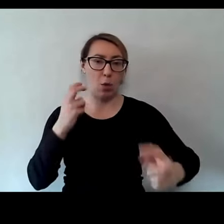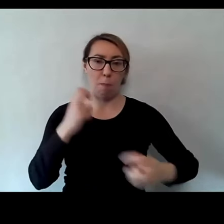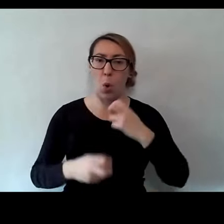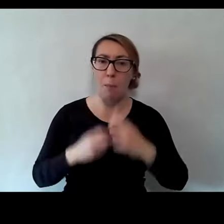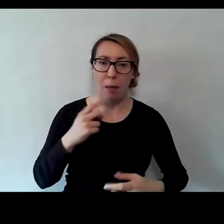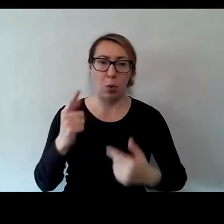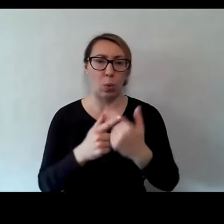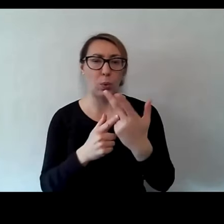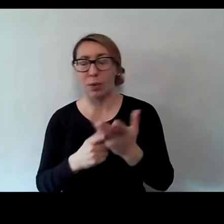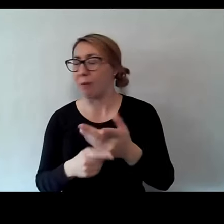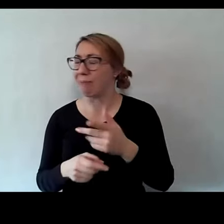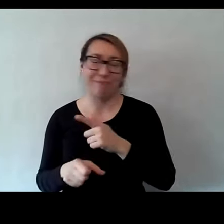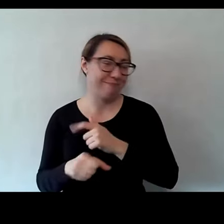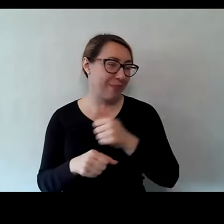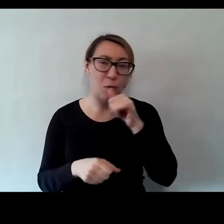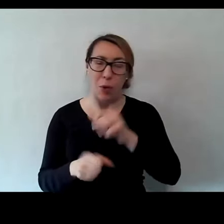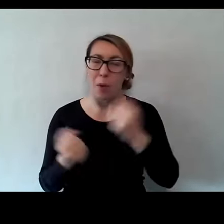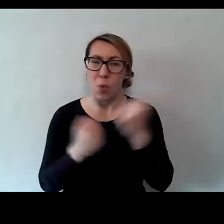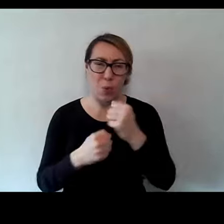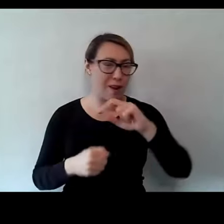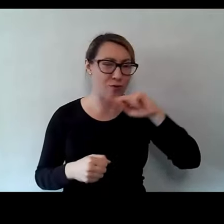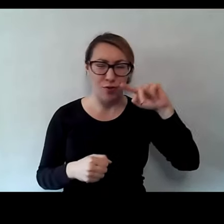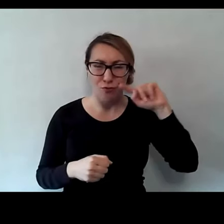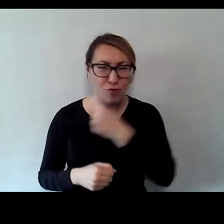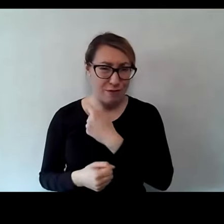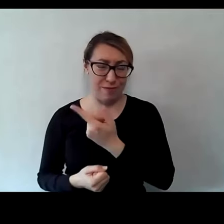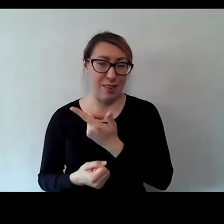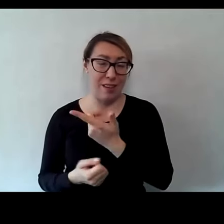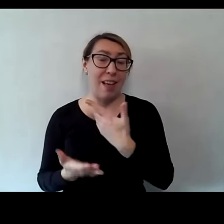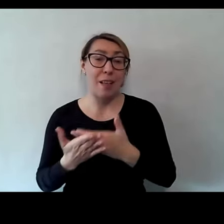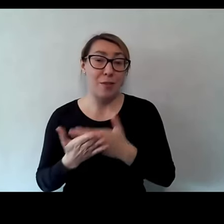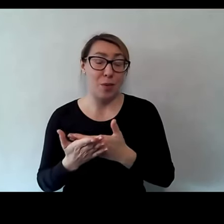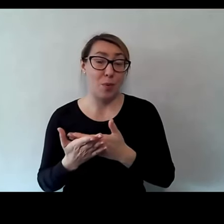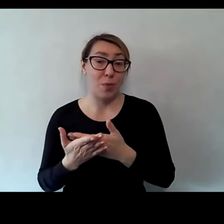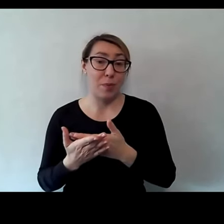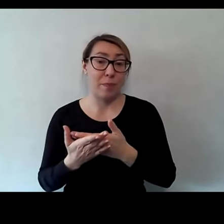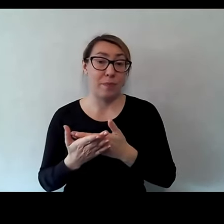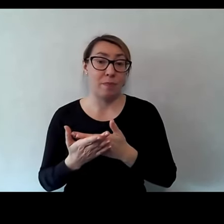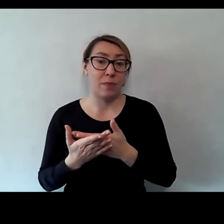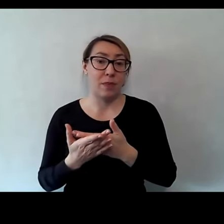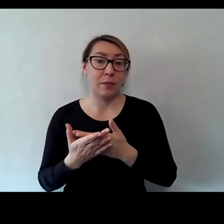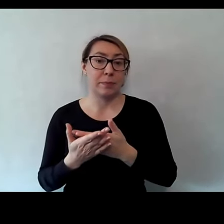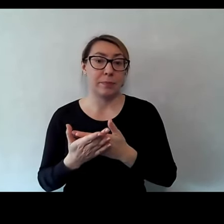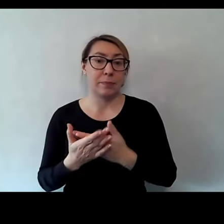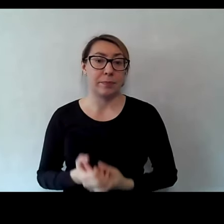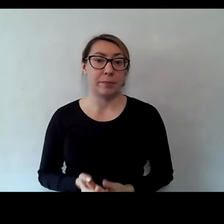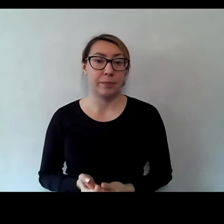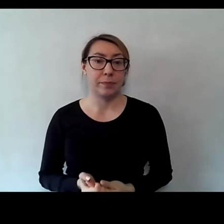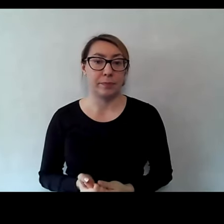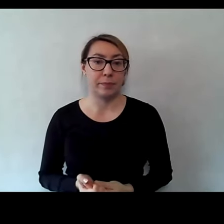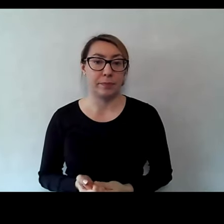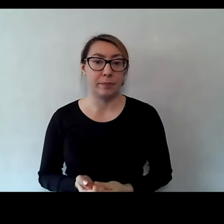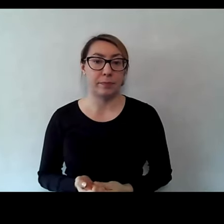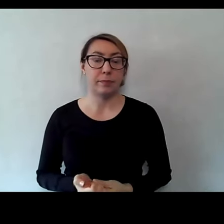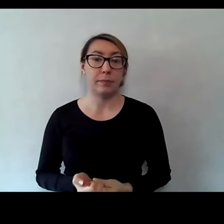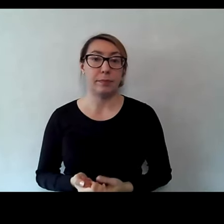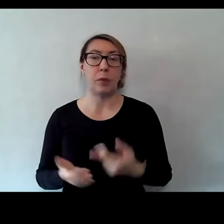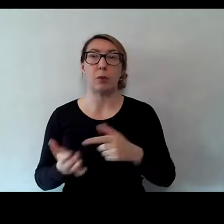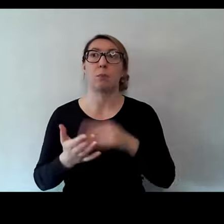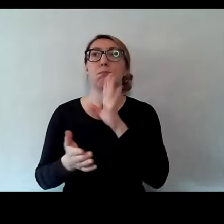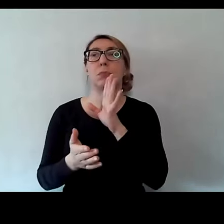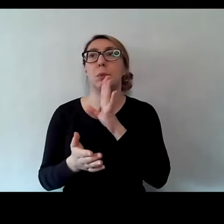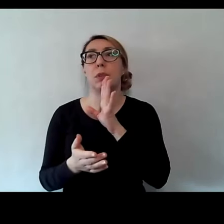bardzo, bardzo krzywdzące założenie, bo założenie, które zakłada,